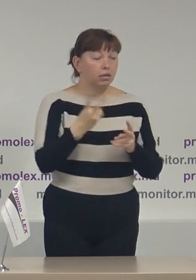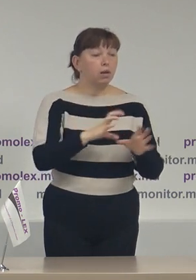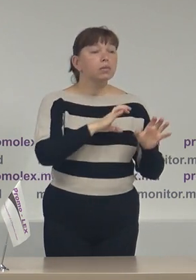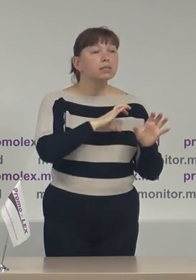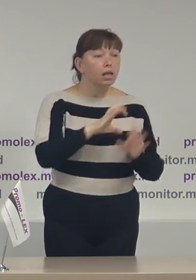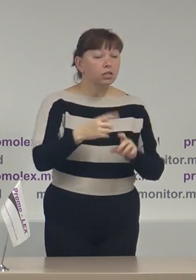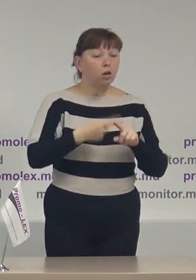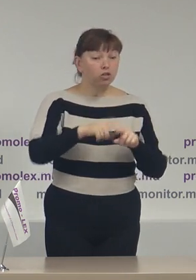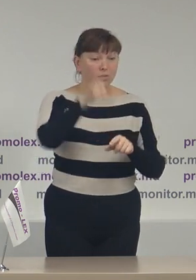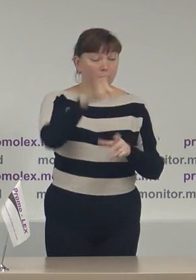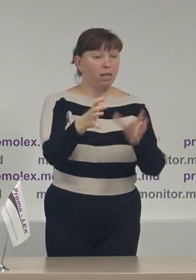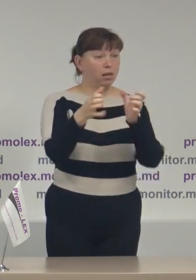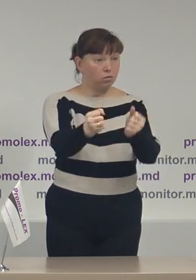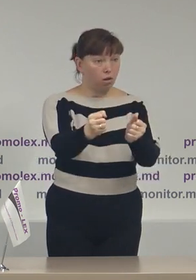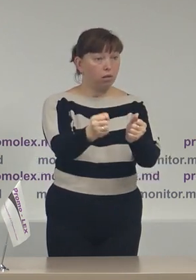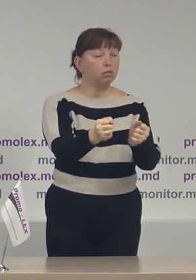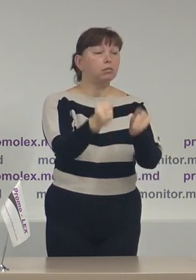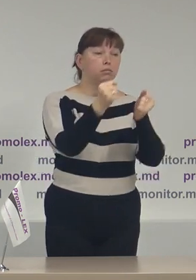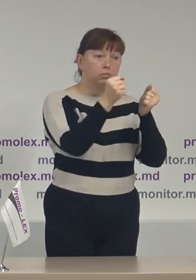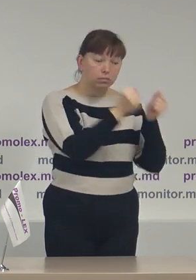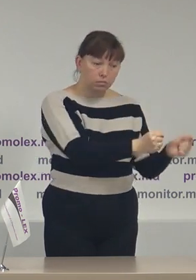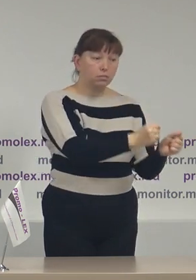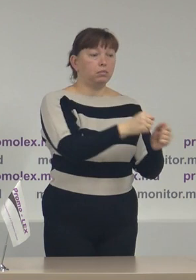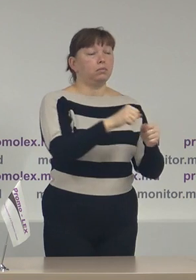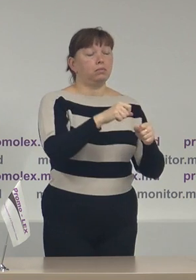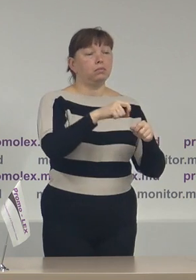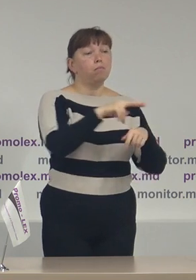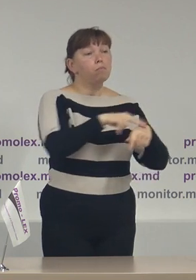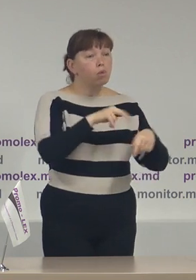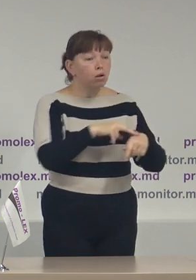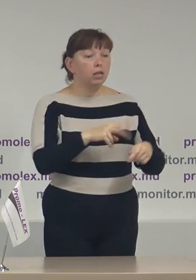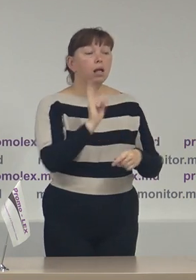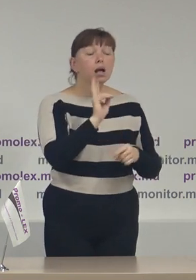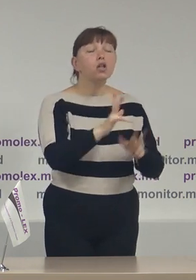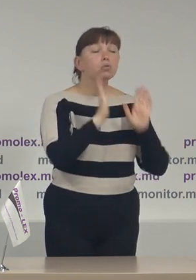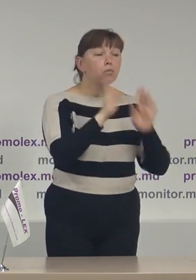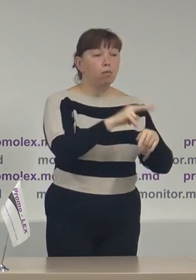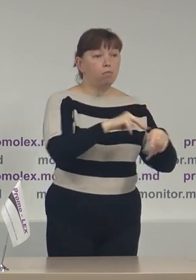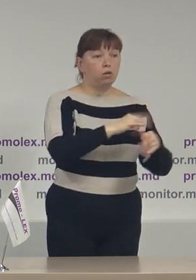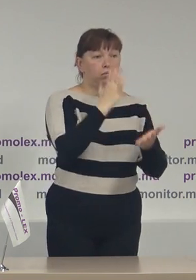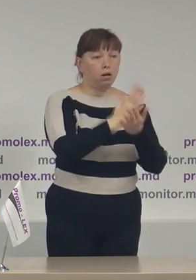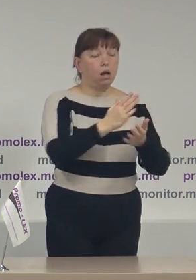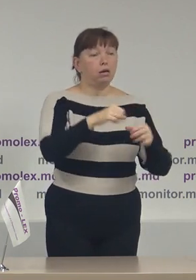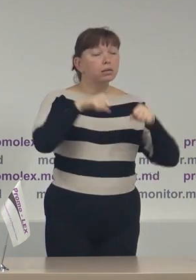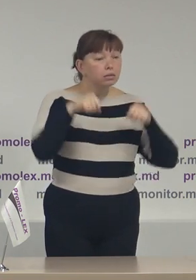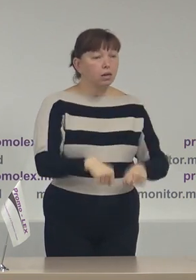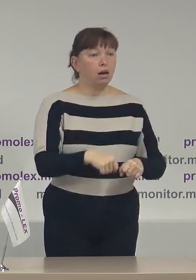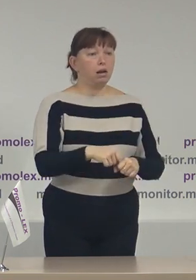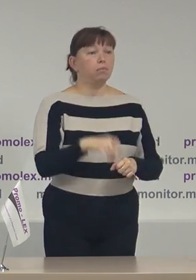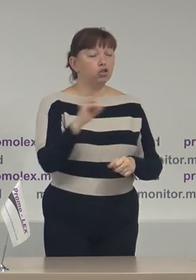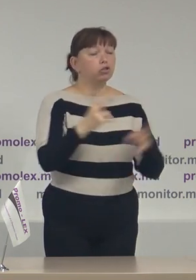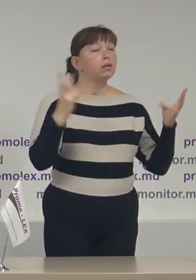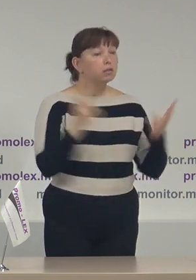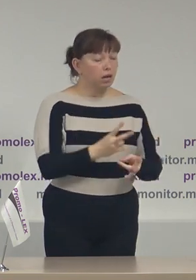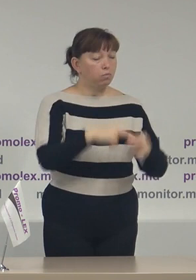transmiterea acestei persoane în adresa organelor de drept care sunt unicele organe care sunt în drept și